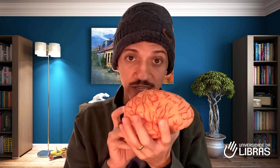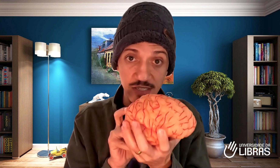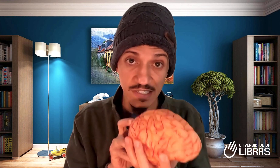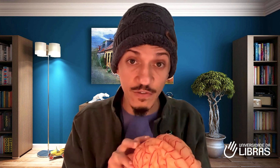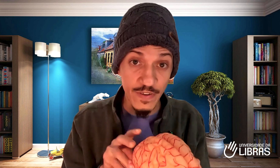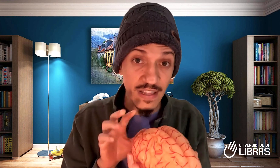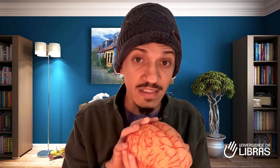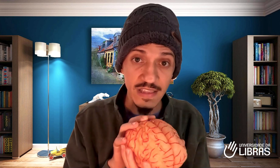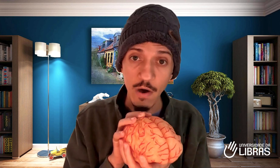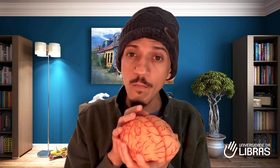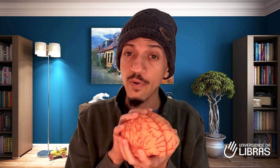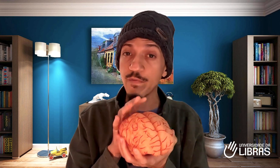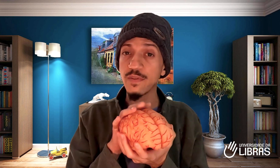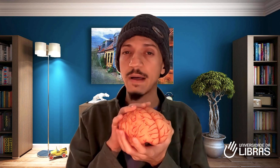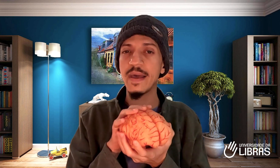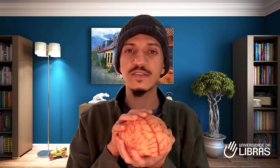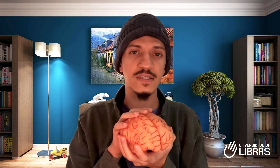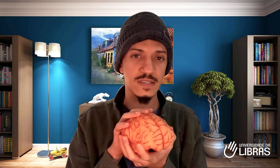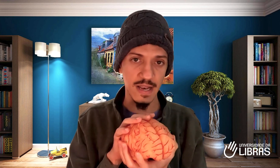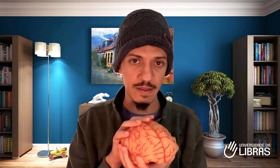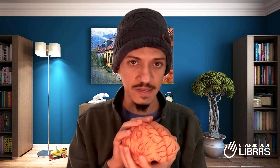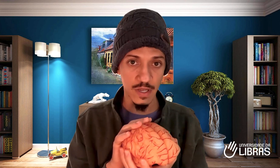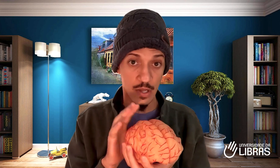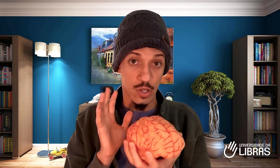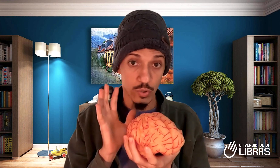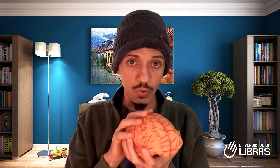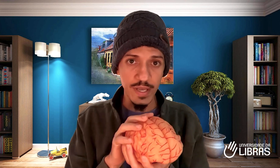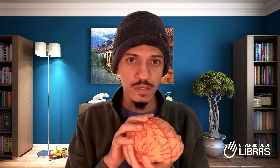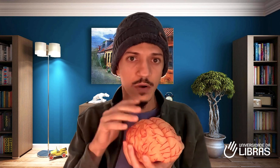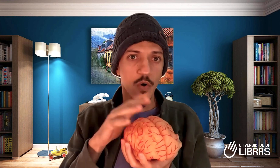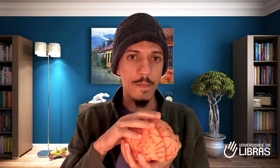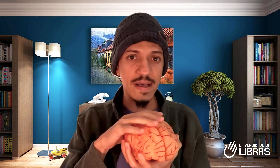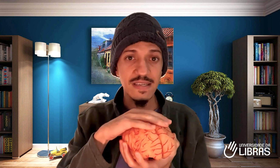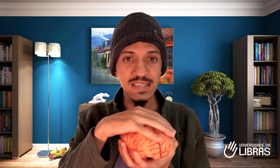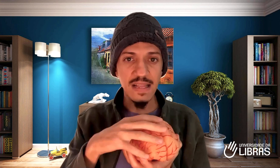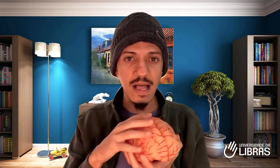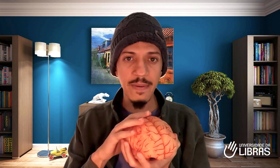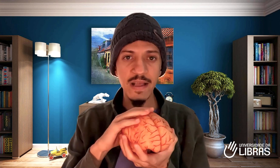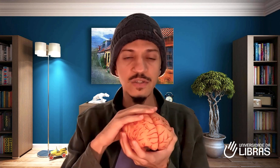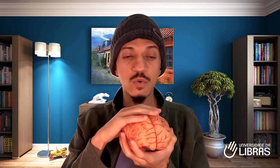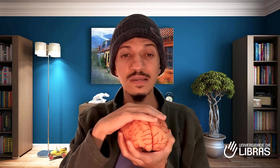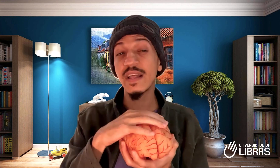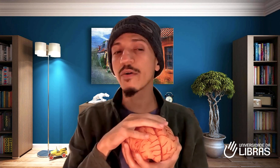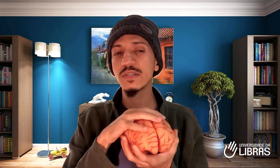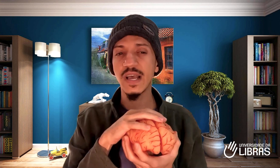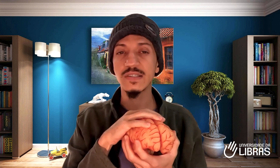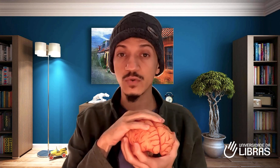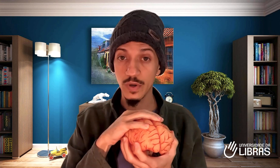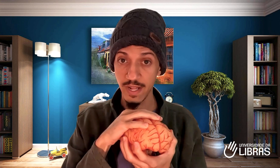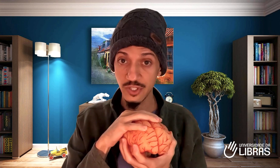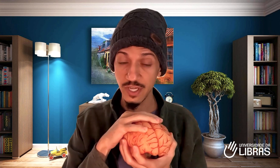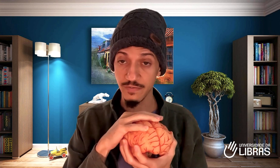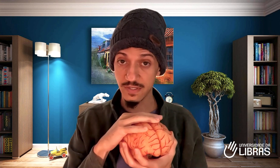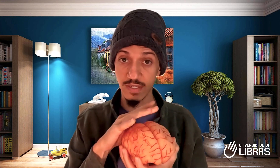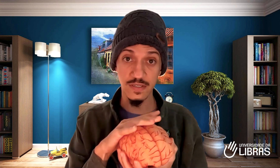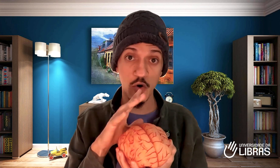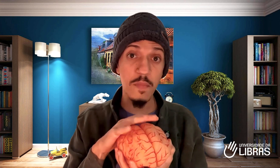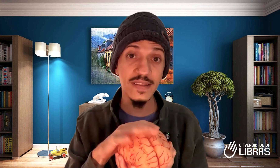desenvolver tão profundamente e assinar Libras? Tudo isso começa exatamente com as neurociências cognitivas, que são uma das